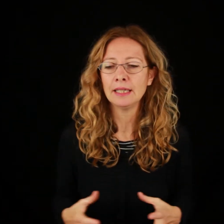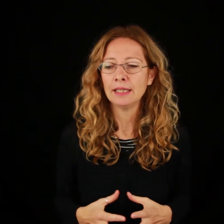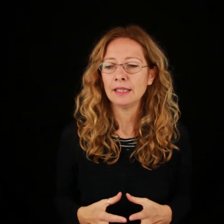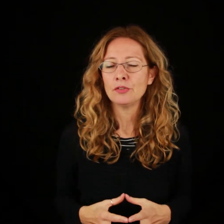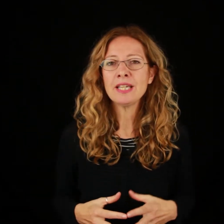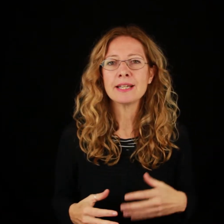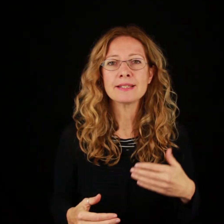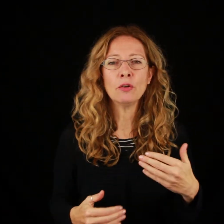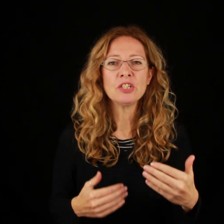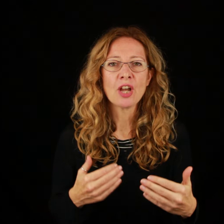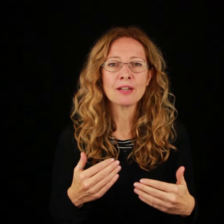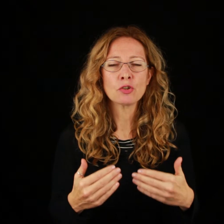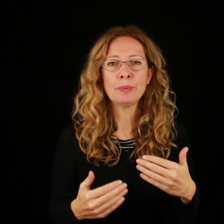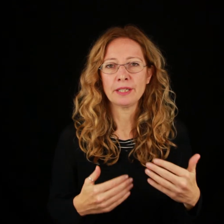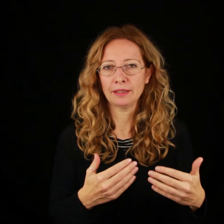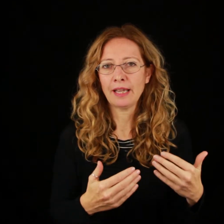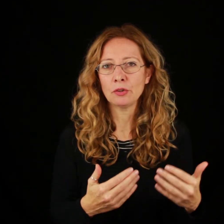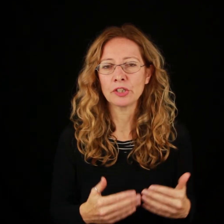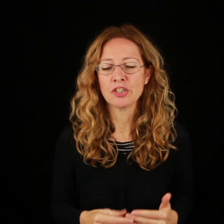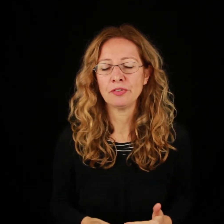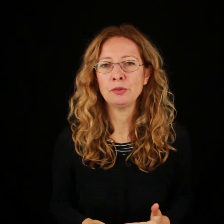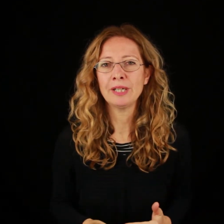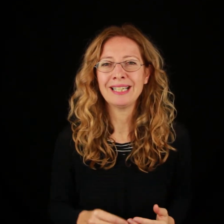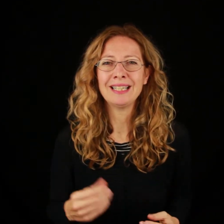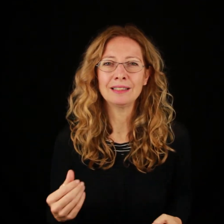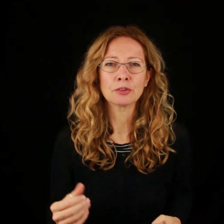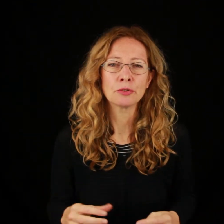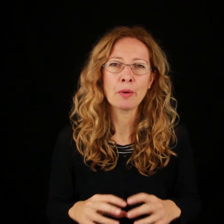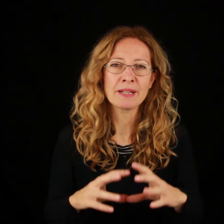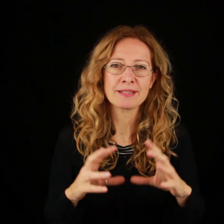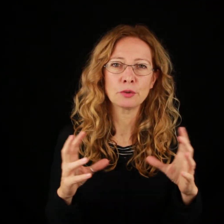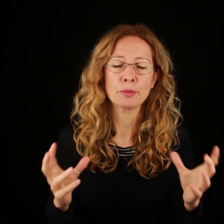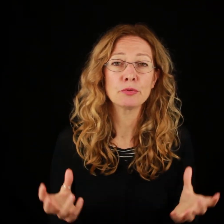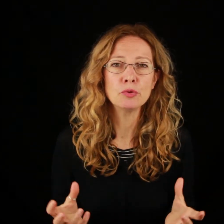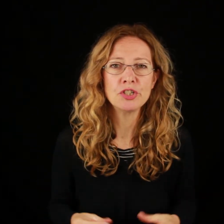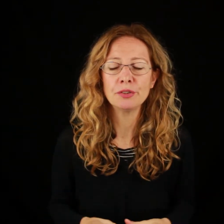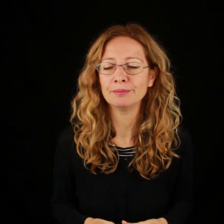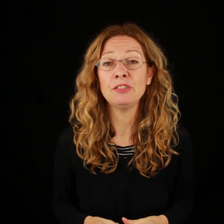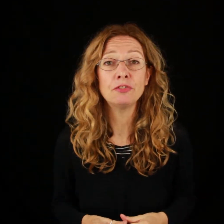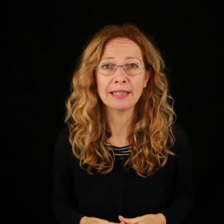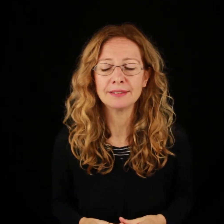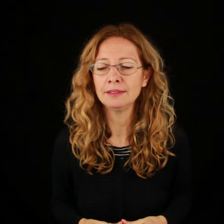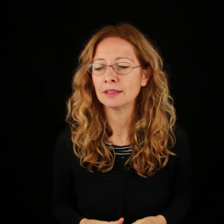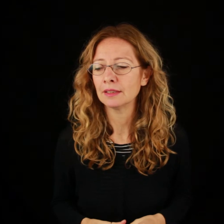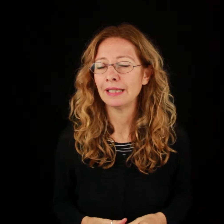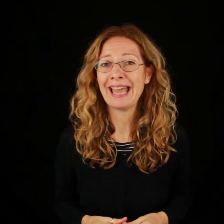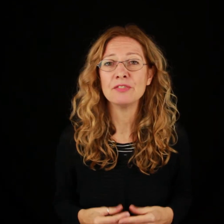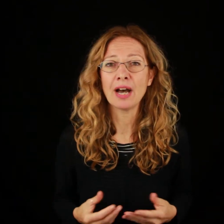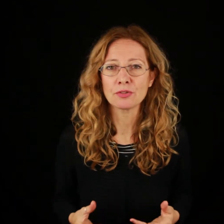finché si comincia a scoprire dal dialogo che c'è fra i due che l'altro non ha un passato proprio fulgido, infatti è evaso